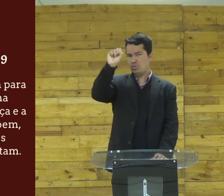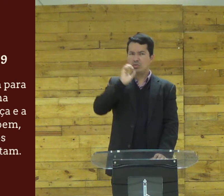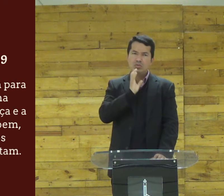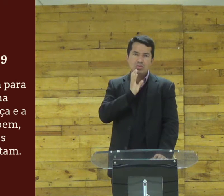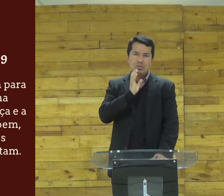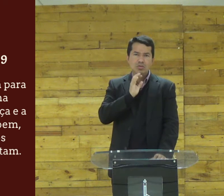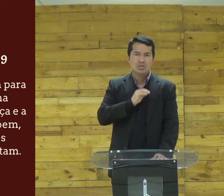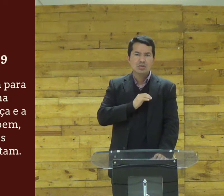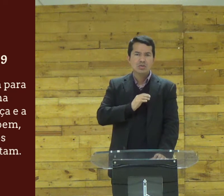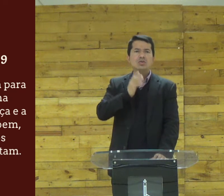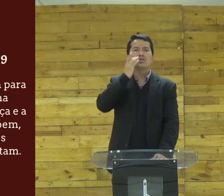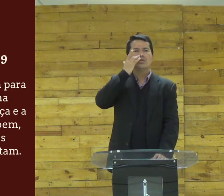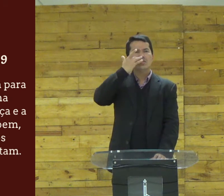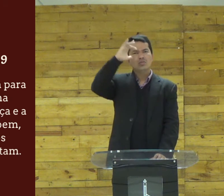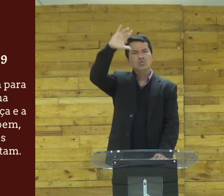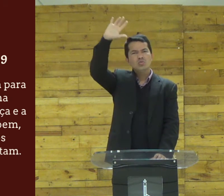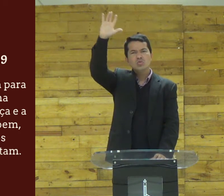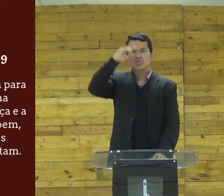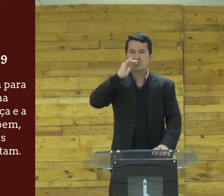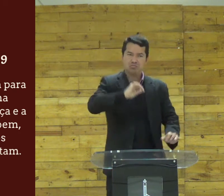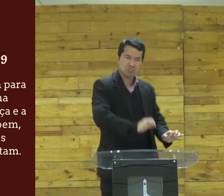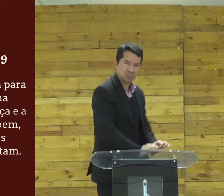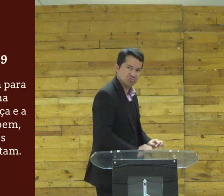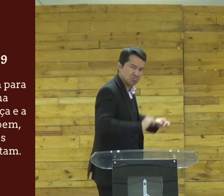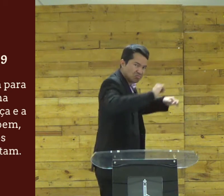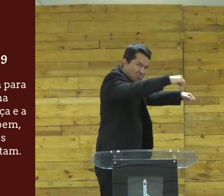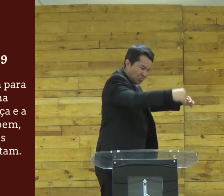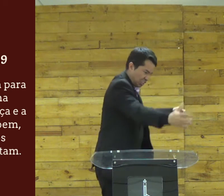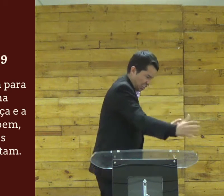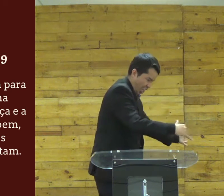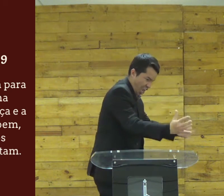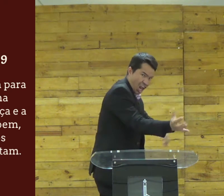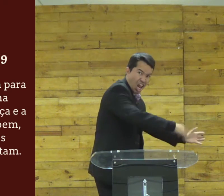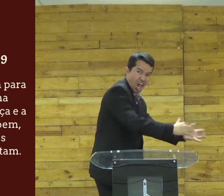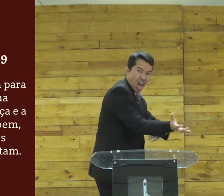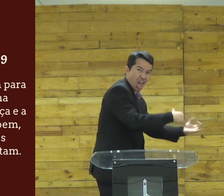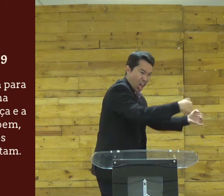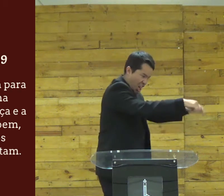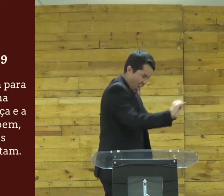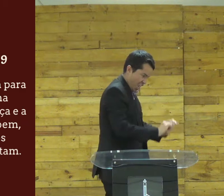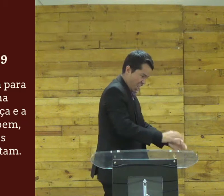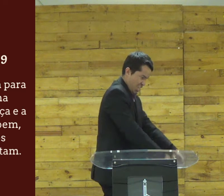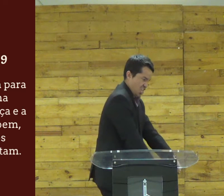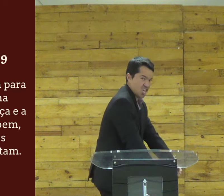sabe tesouros riquezas é que você guarda